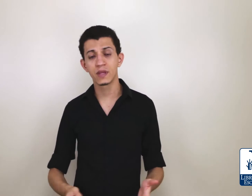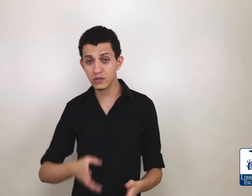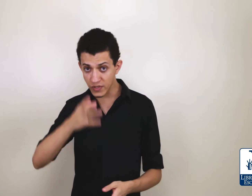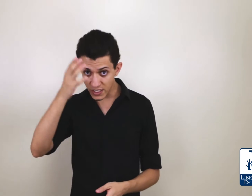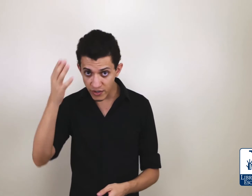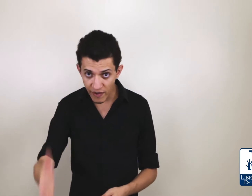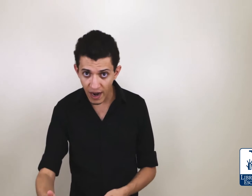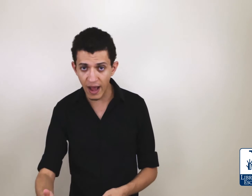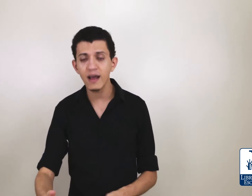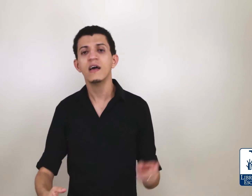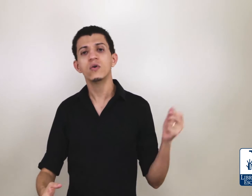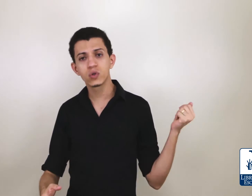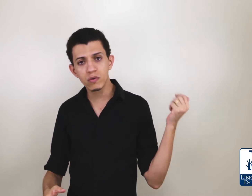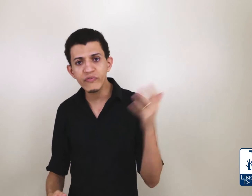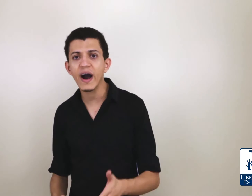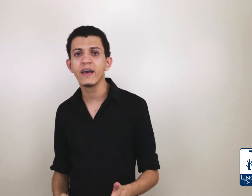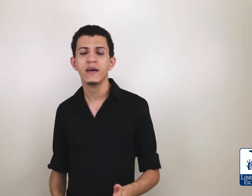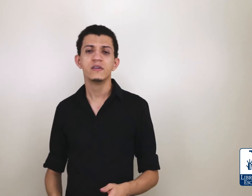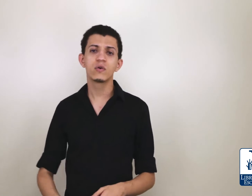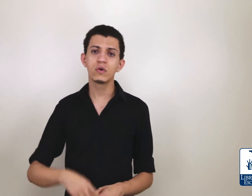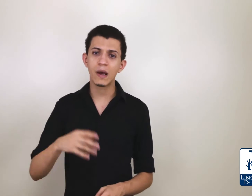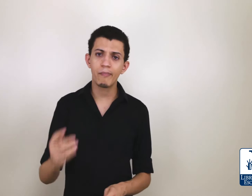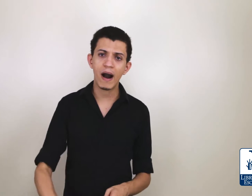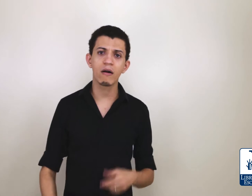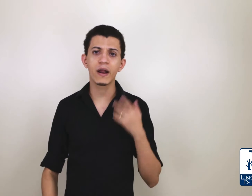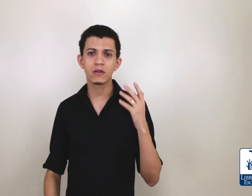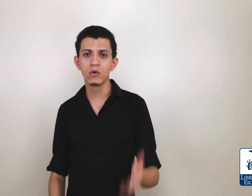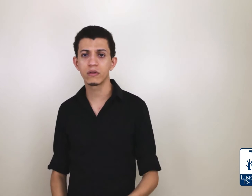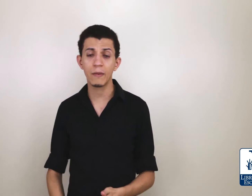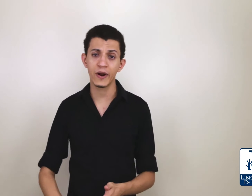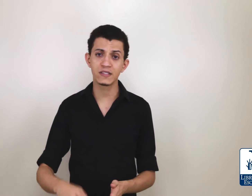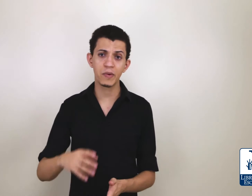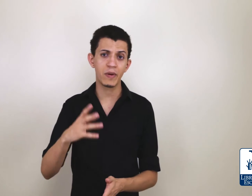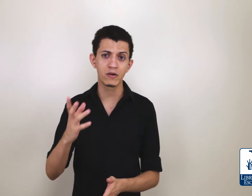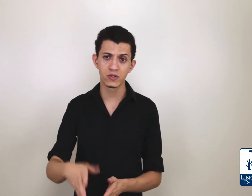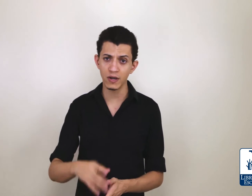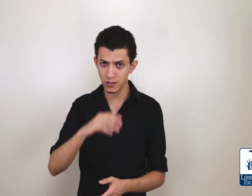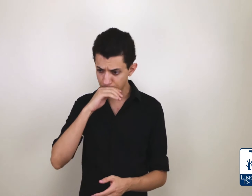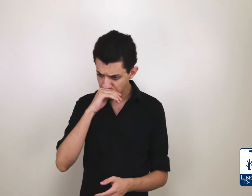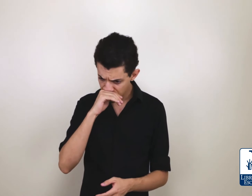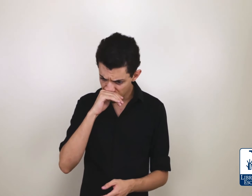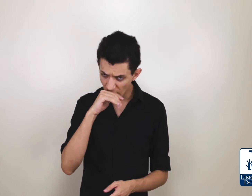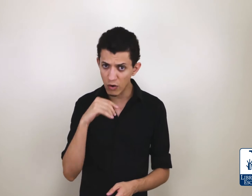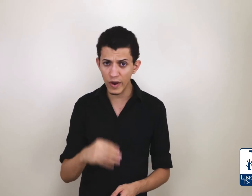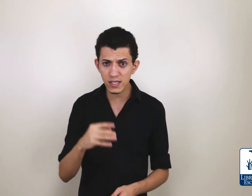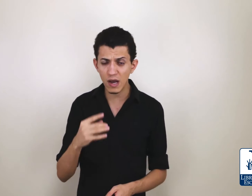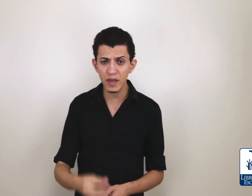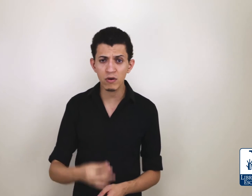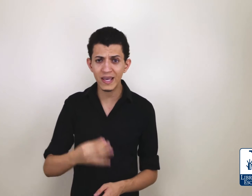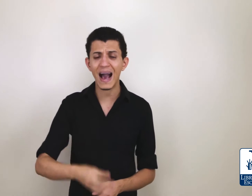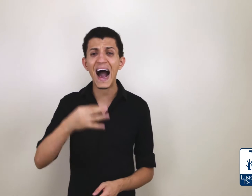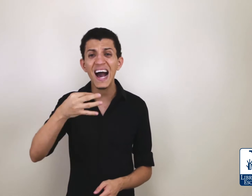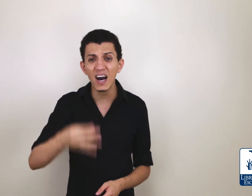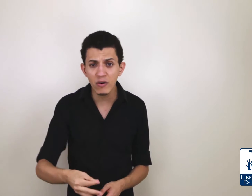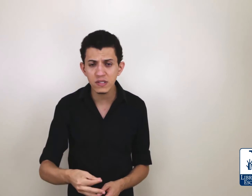Então, se você estiver lá, o surdo vai. Se o curso é pago, é gratuito. Lá, por exemplo, em Belo Horizonte, conheço um amigo que há anos